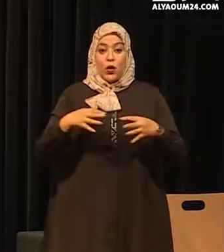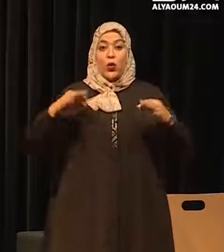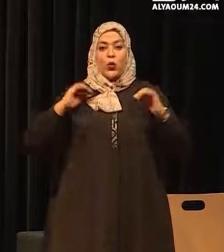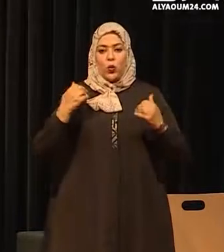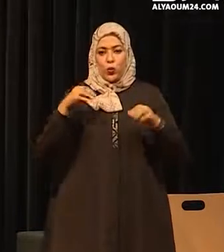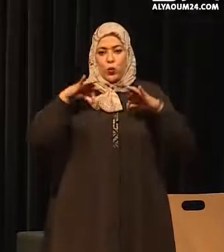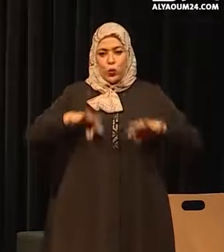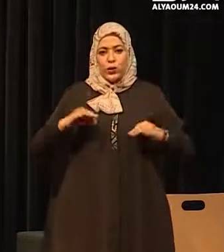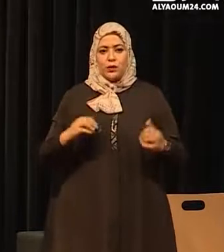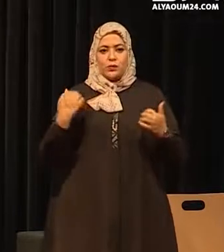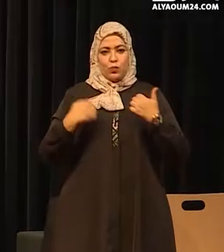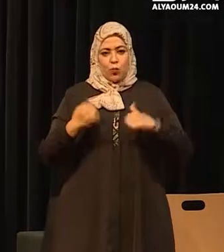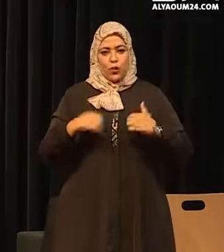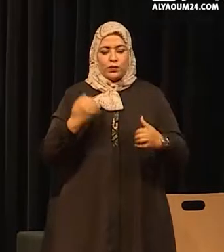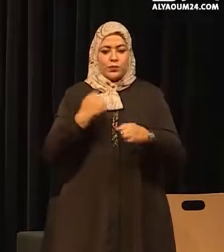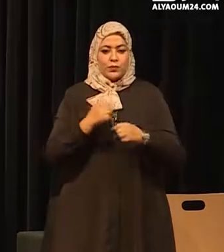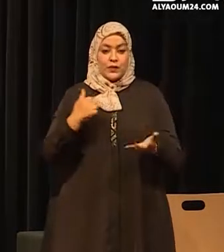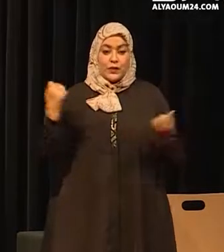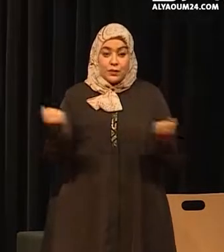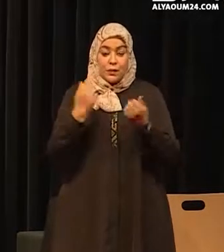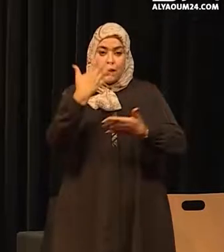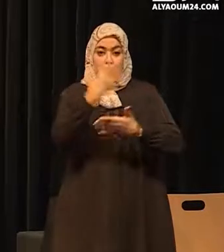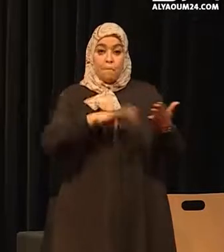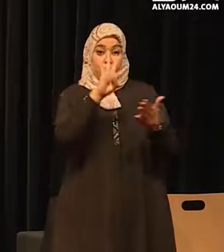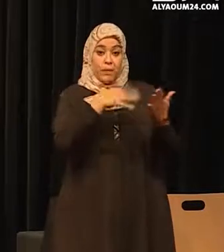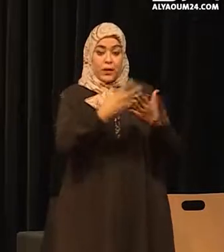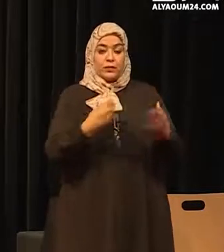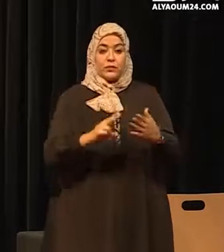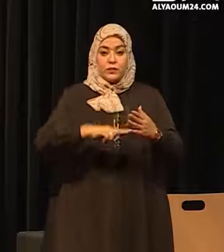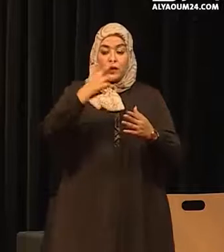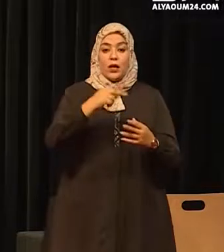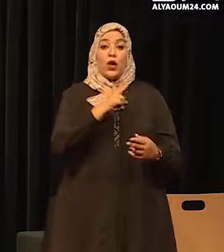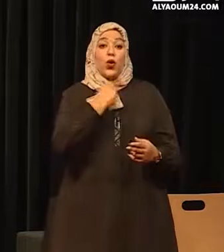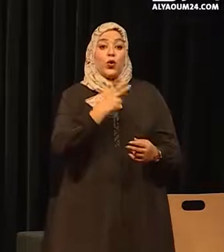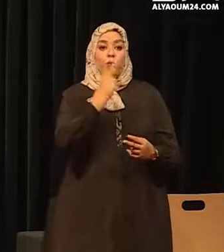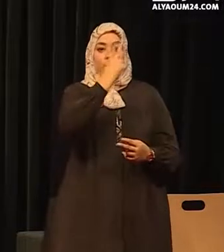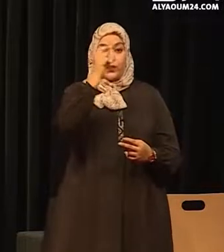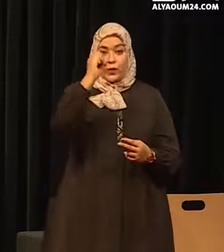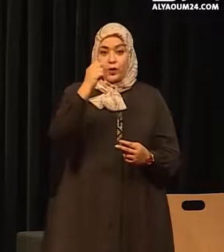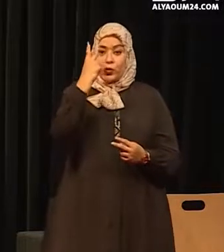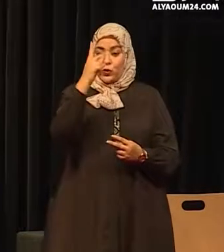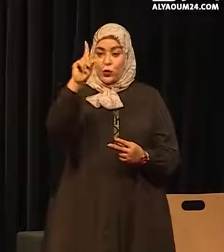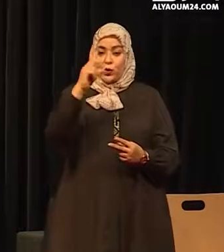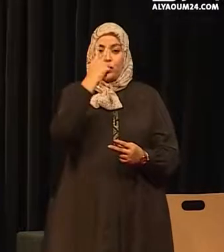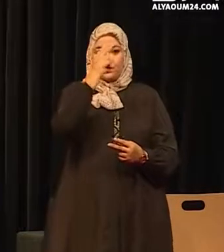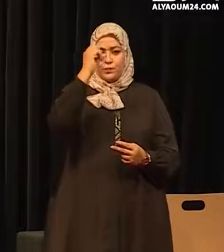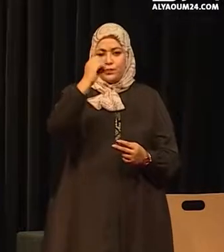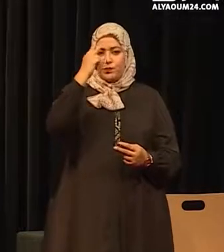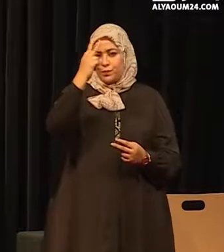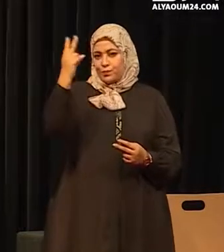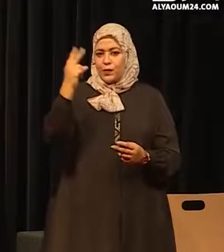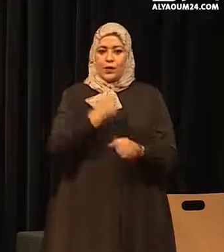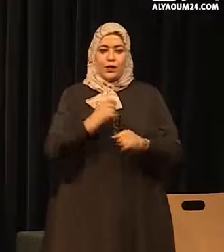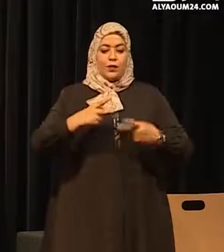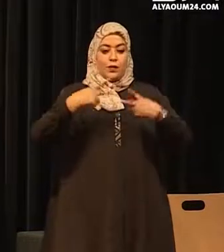الإدماج الشماعي والأسرة في إطار تفعيل البرنامج الحكومي 2021-2022 انخراط قوي في